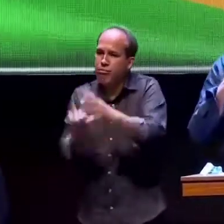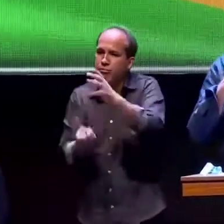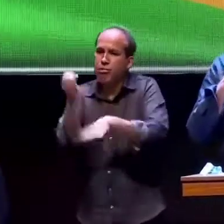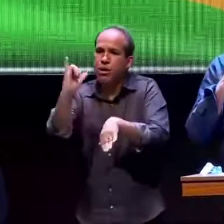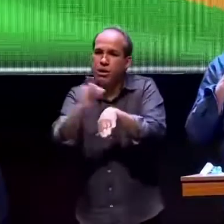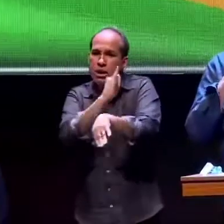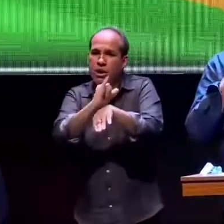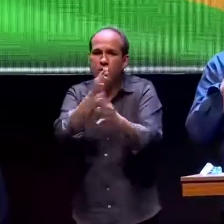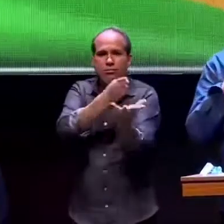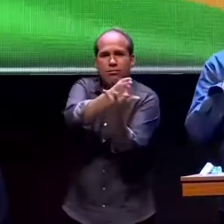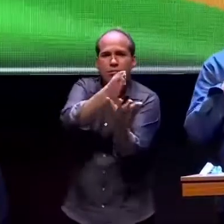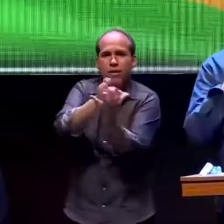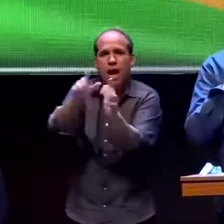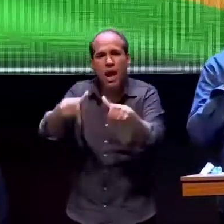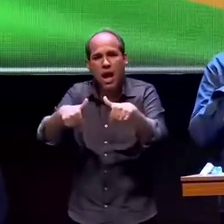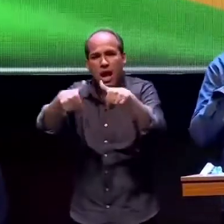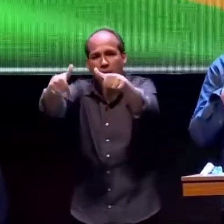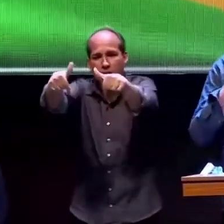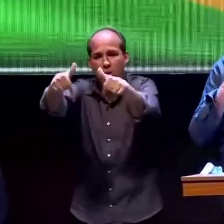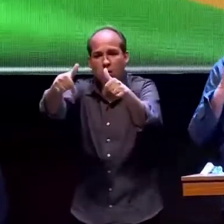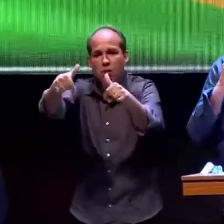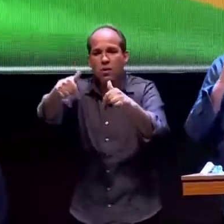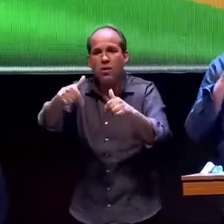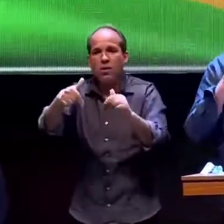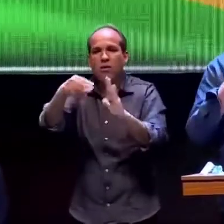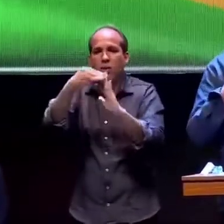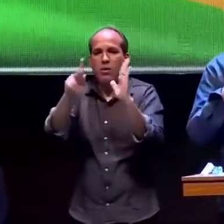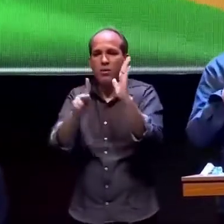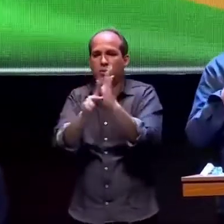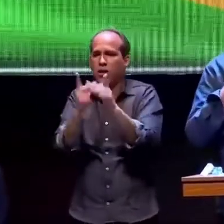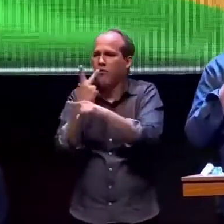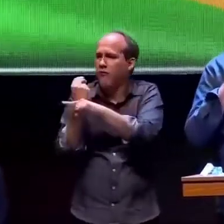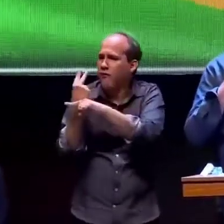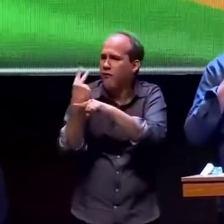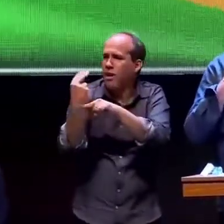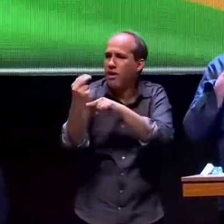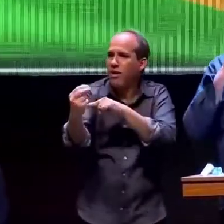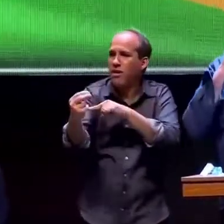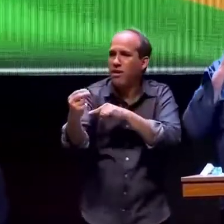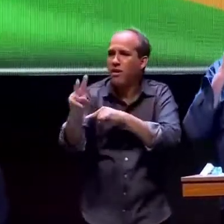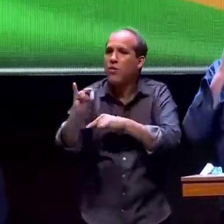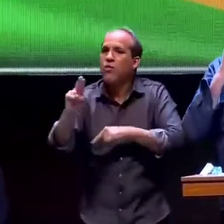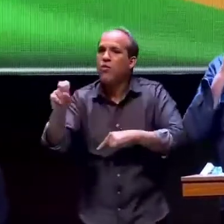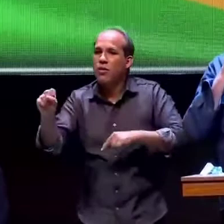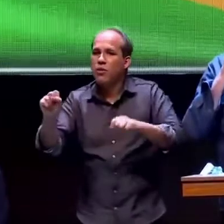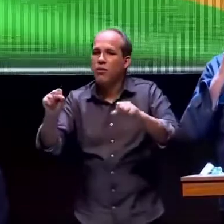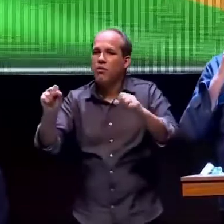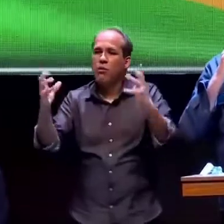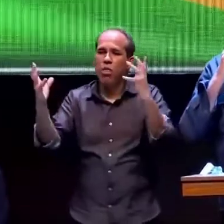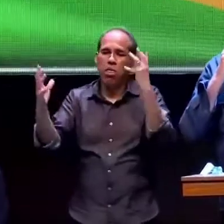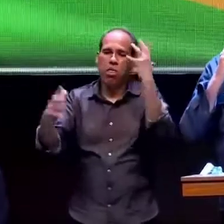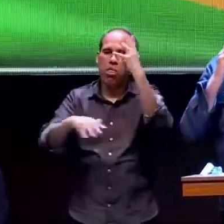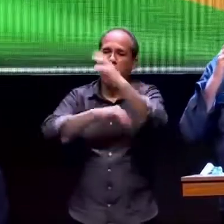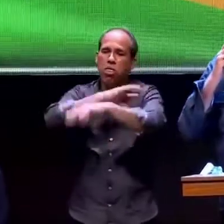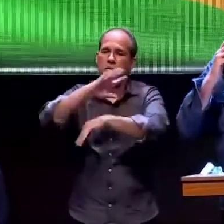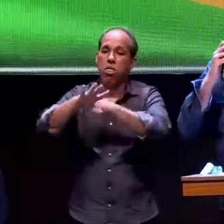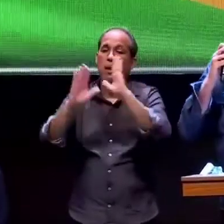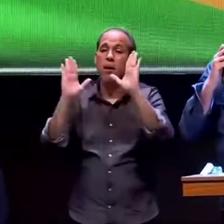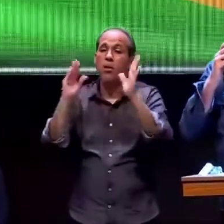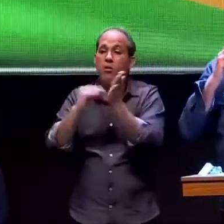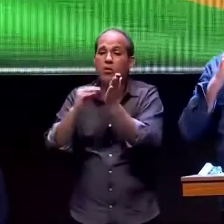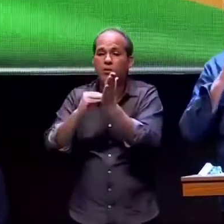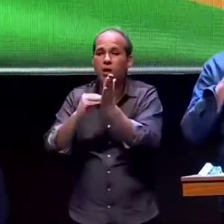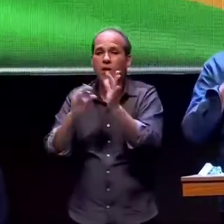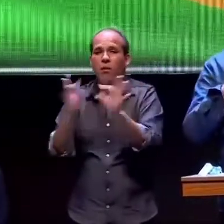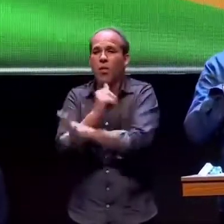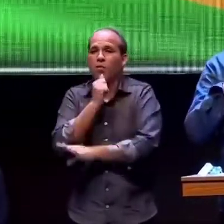para vencer a tempestade que ainda não acabou mas eu